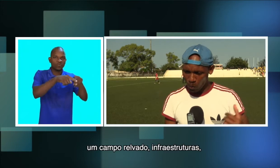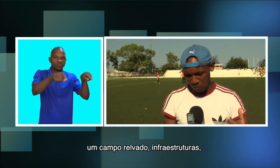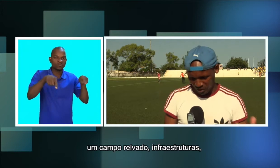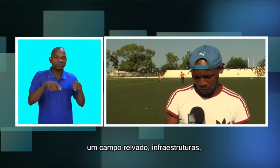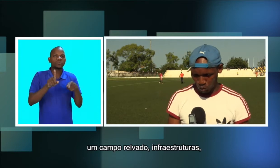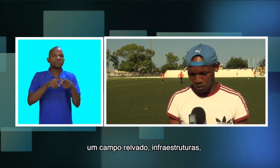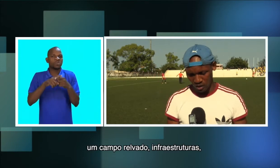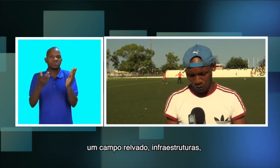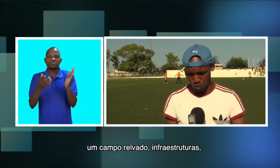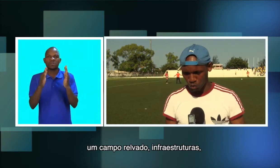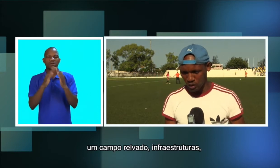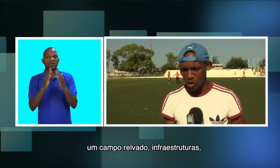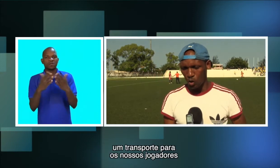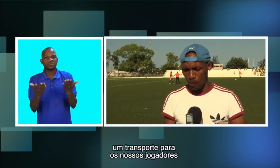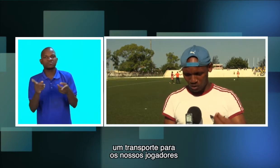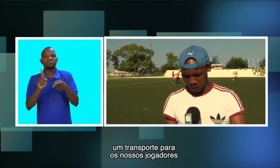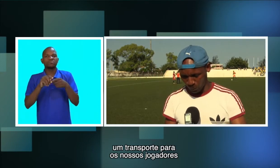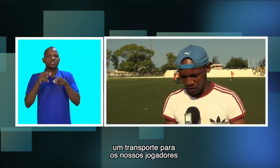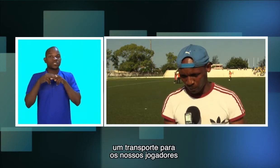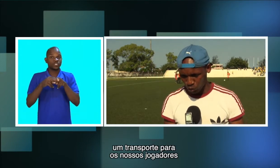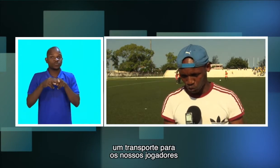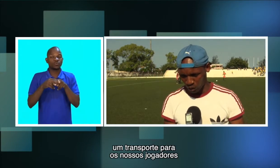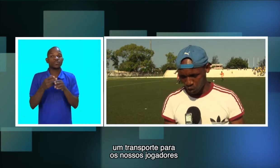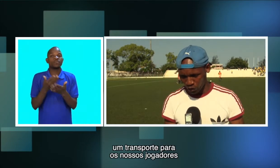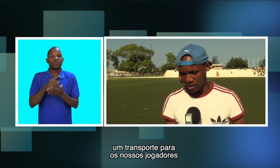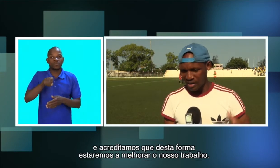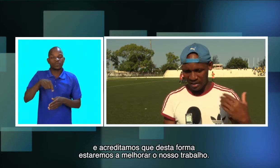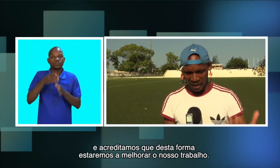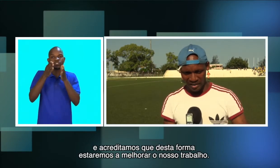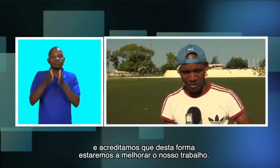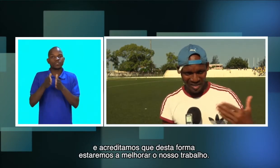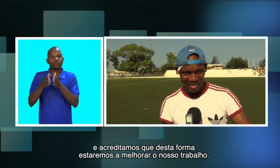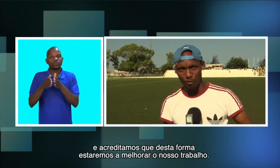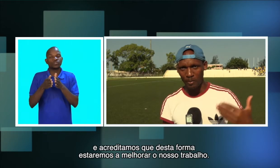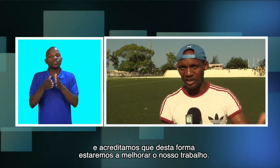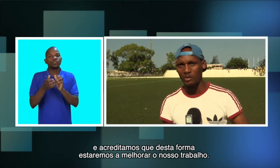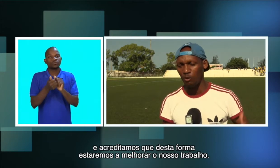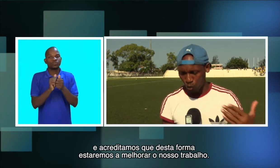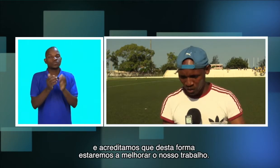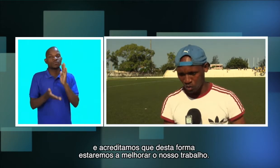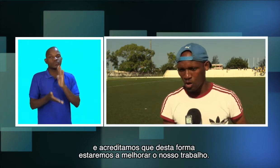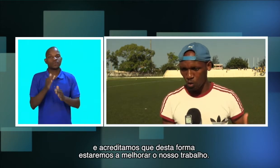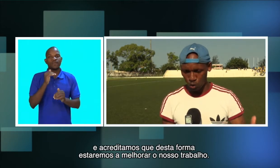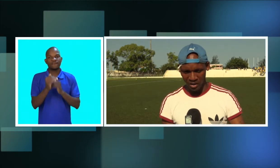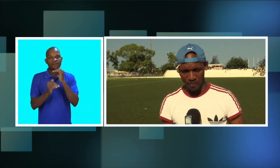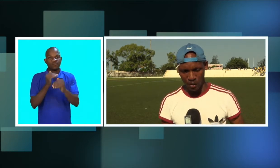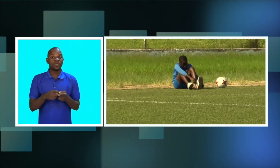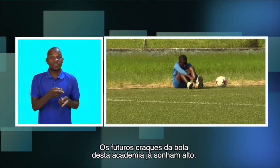como infraestrutura, como um transporte para nossos jogadores. Acredamos que dessa forma estaremos a evoluir o nosso trabalho. Os